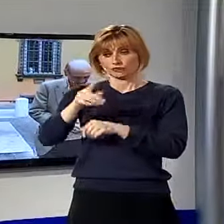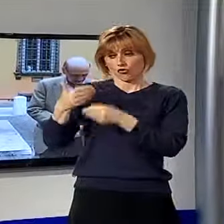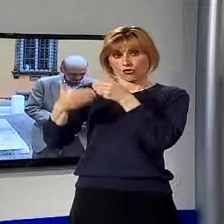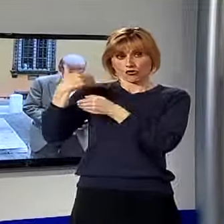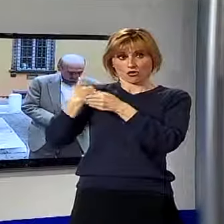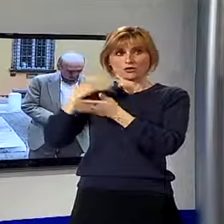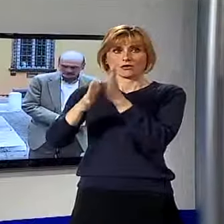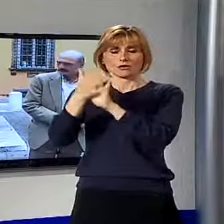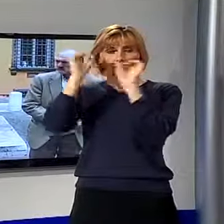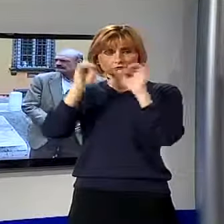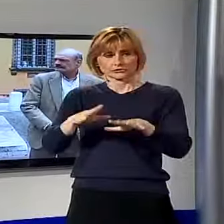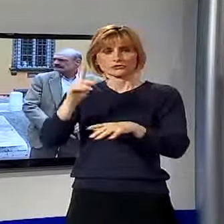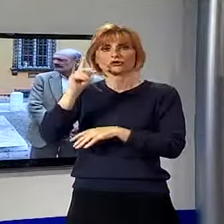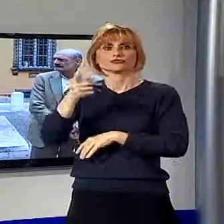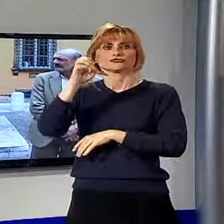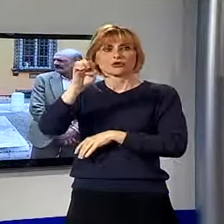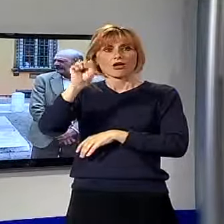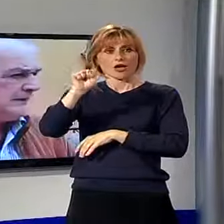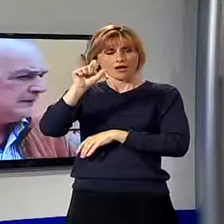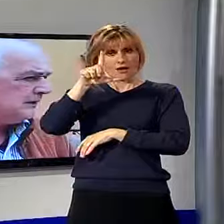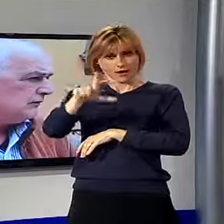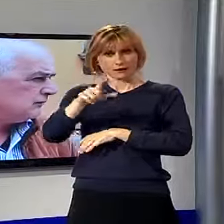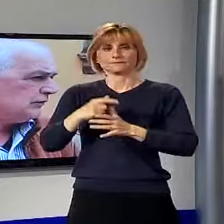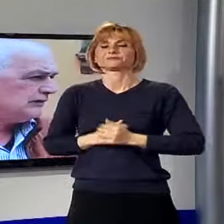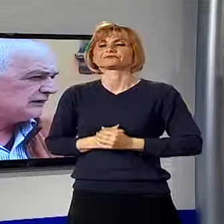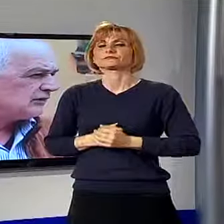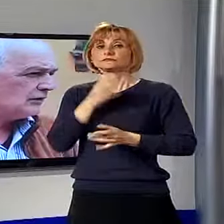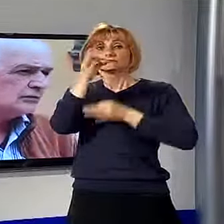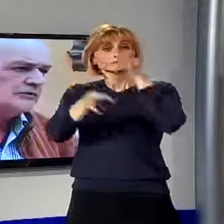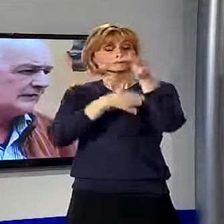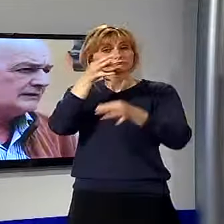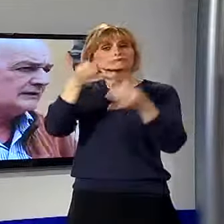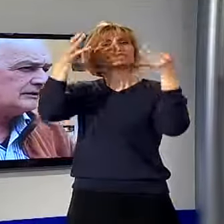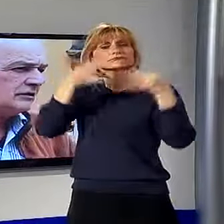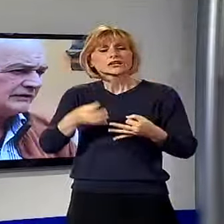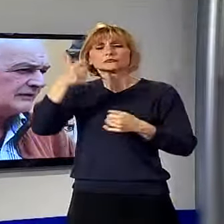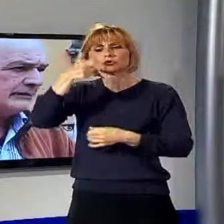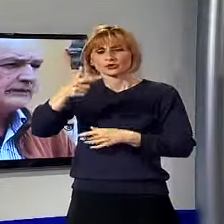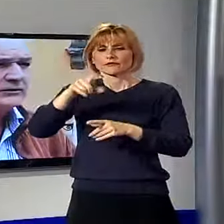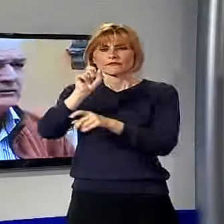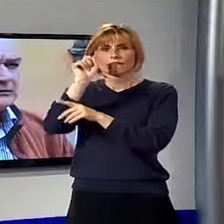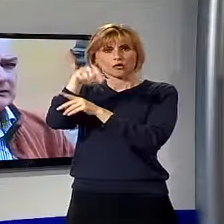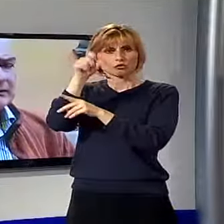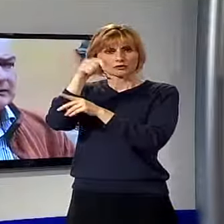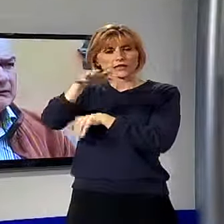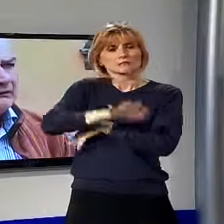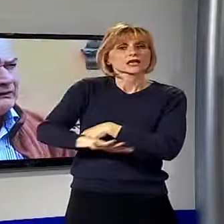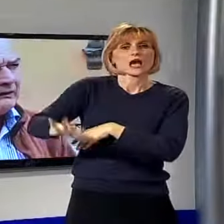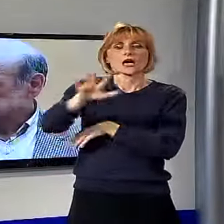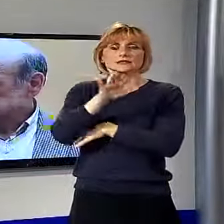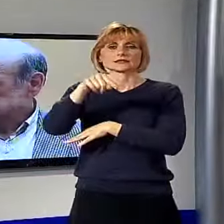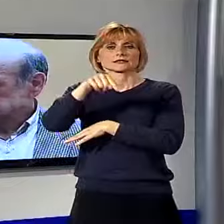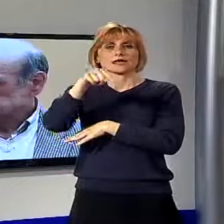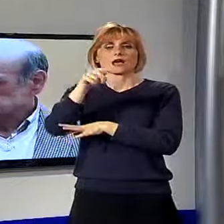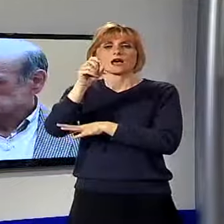dal CDA della Geal. Per spiegare le ragioni della sua decisione ha scelto la fontana di Piazza della Misericordia, uno dei